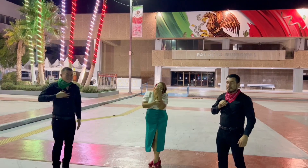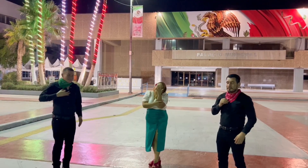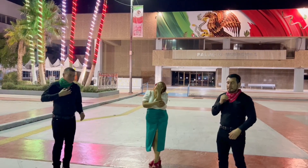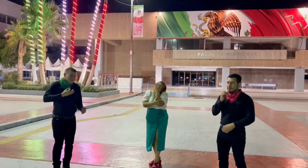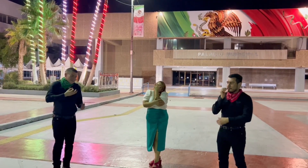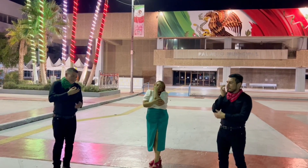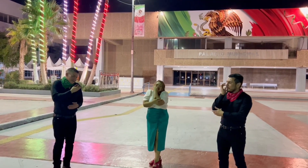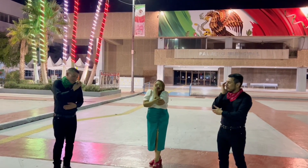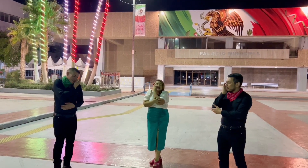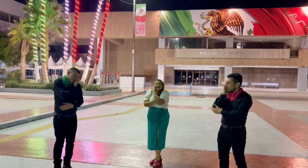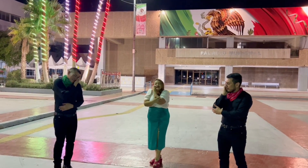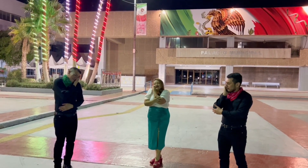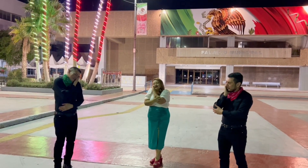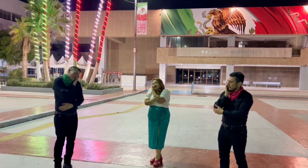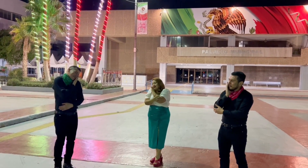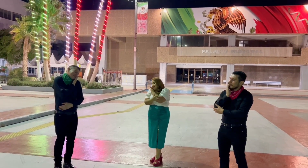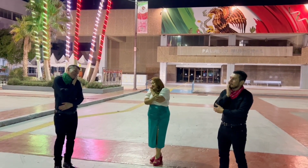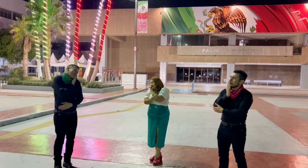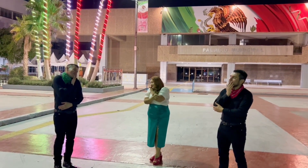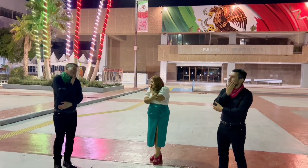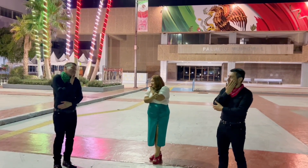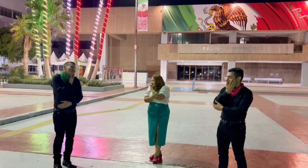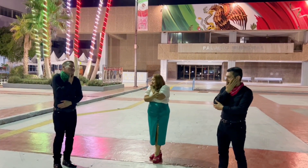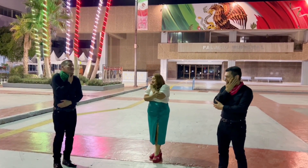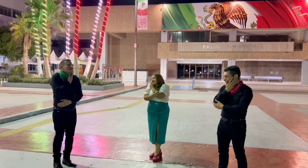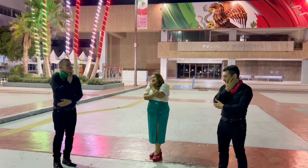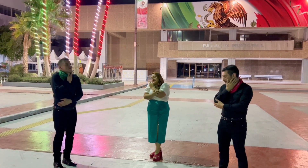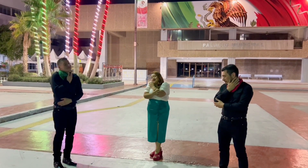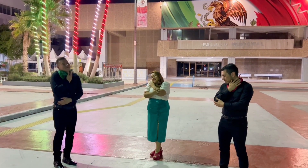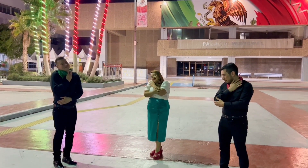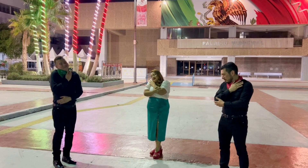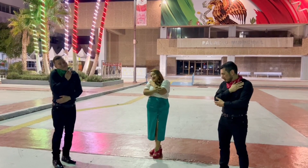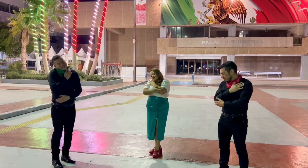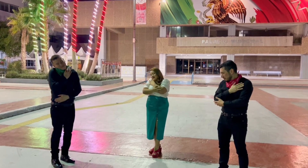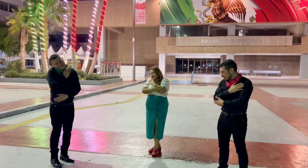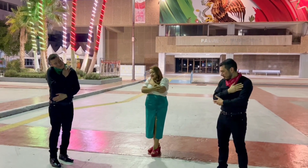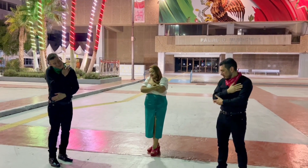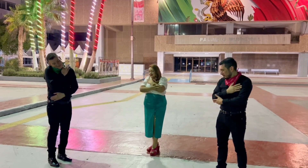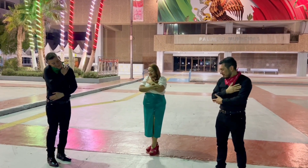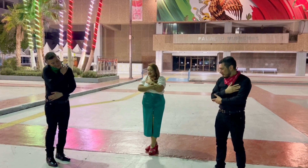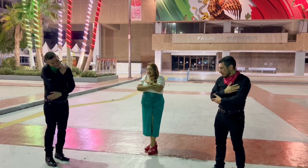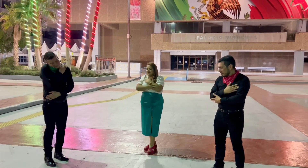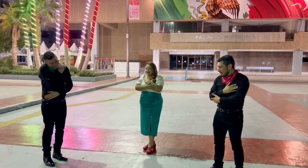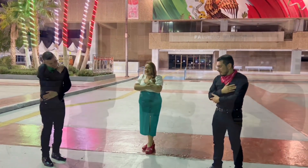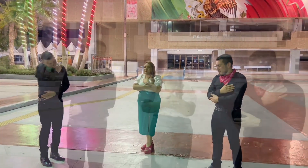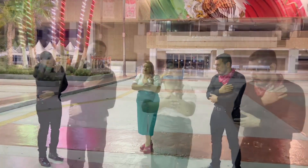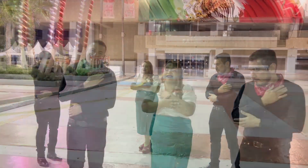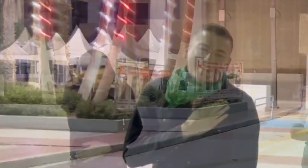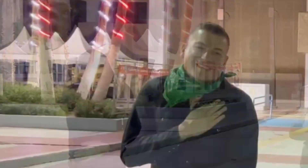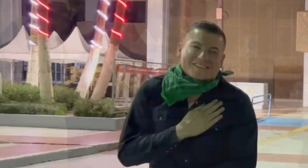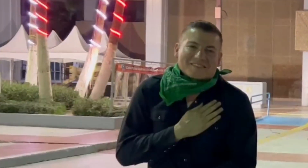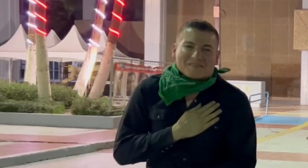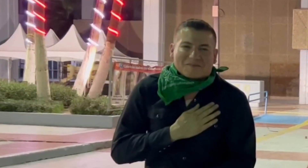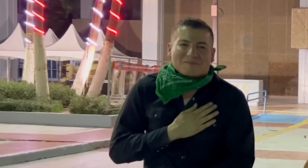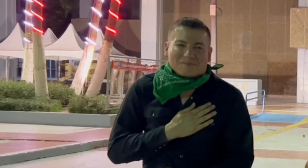cara con tus manos para seguirte